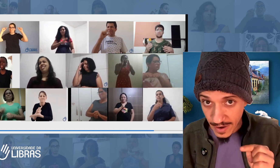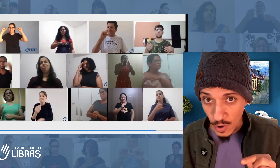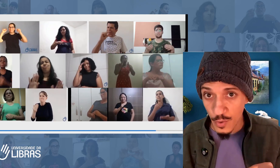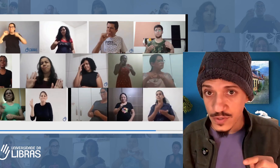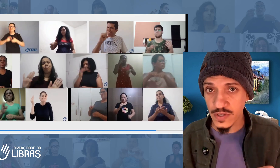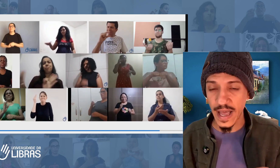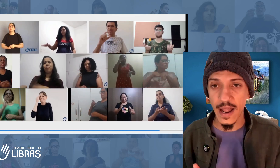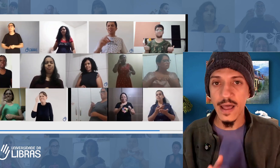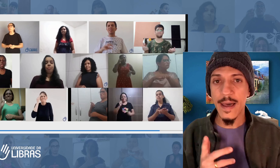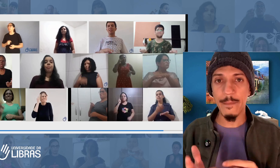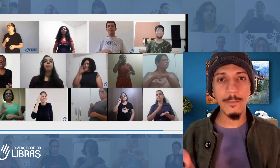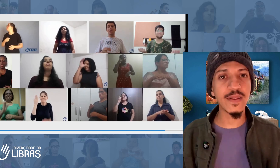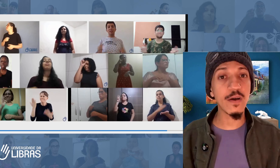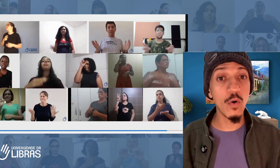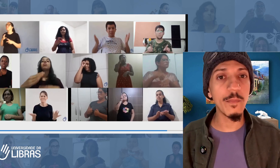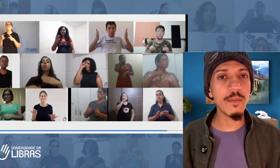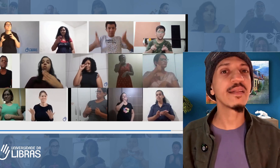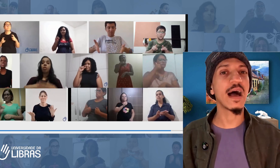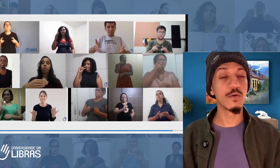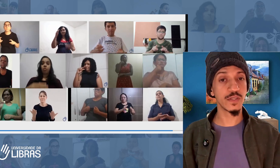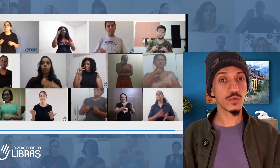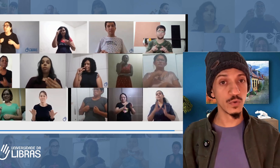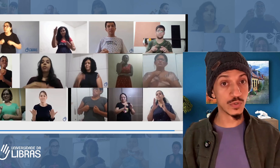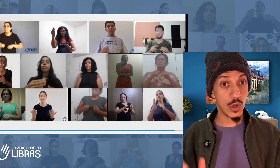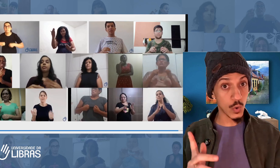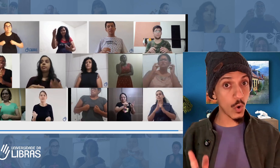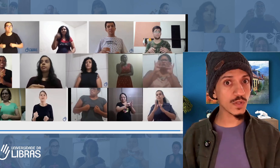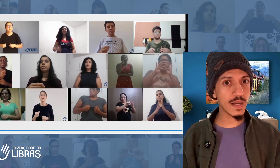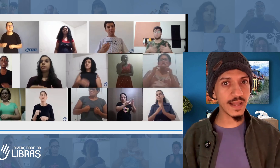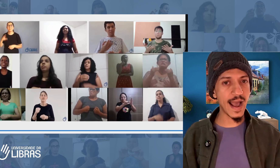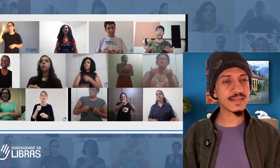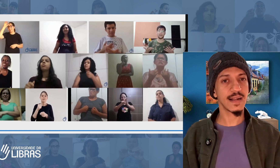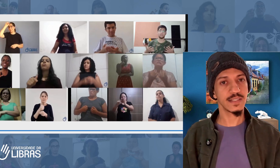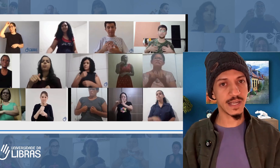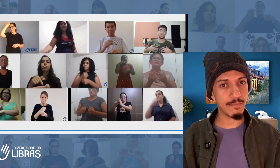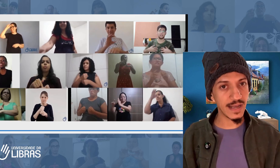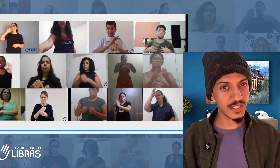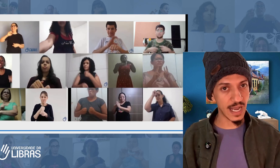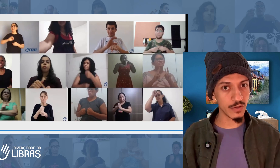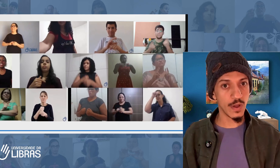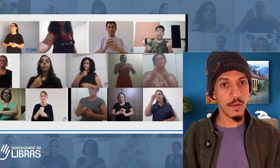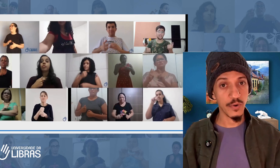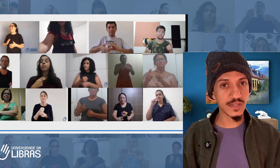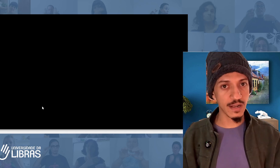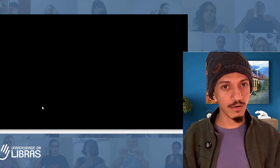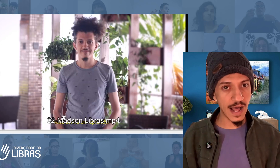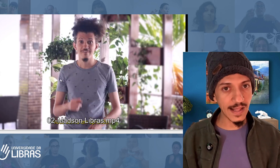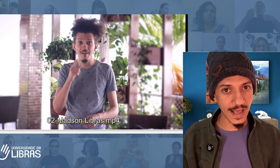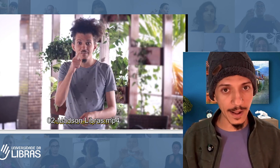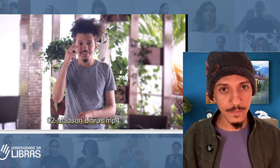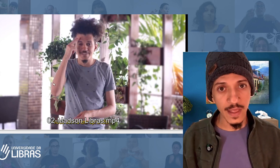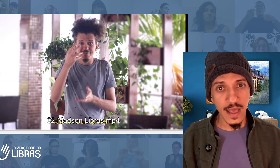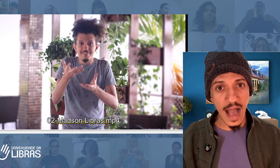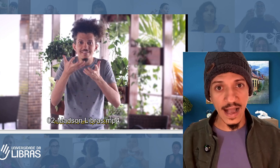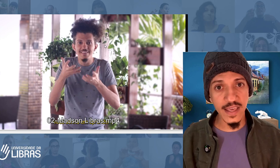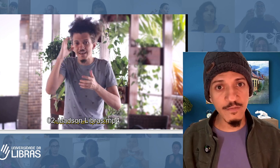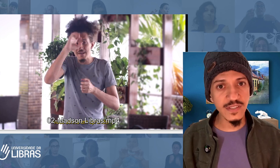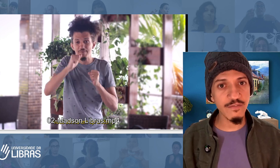almoço dela para poder complementar os estudos com os materiais que ela tinha baixado para o celular dela. Aqui você vê, por